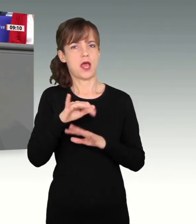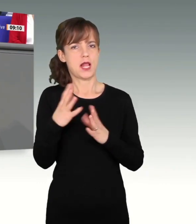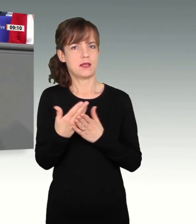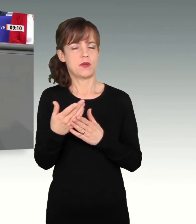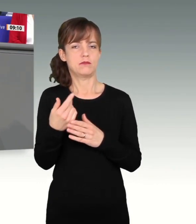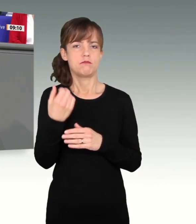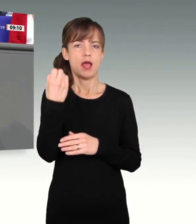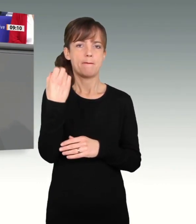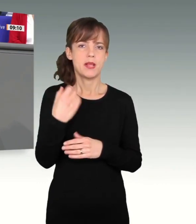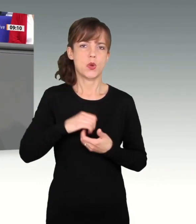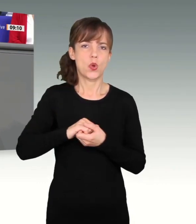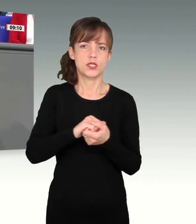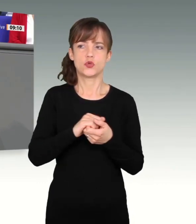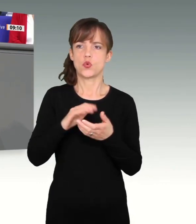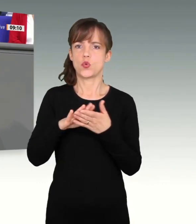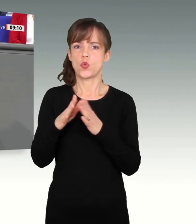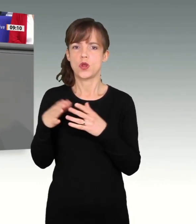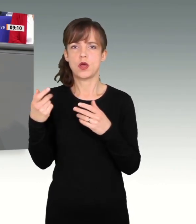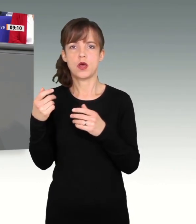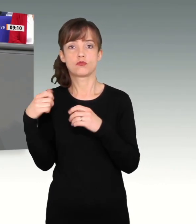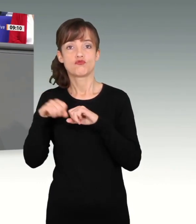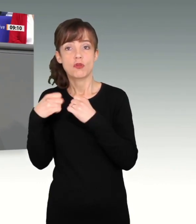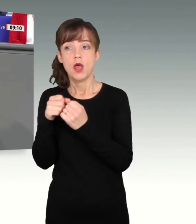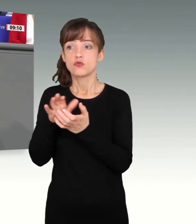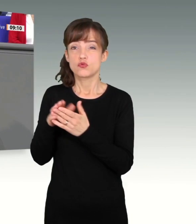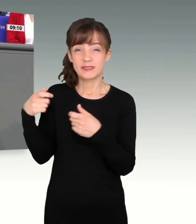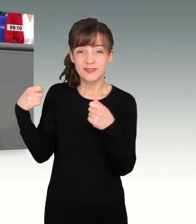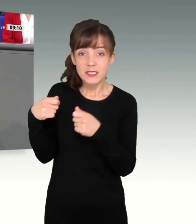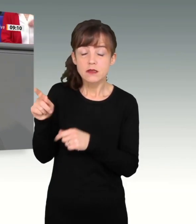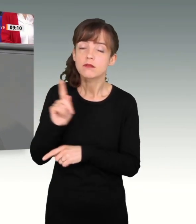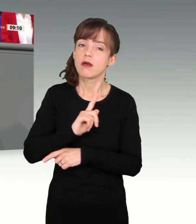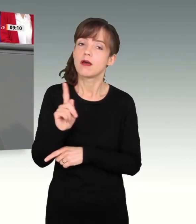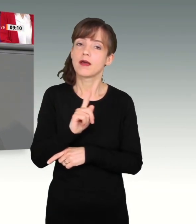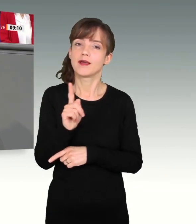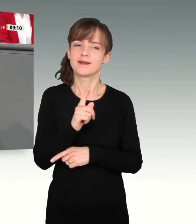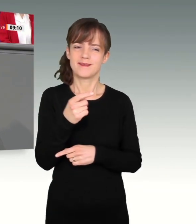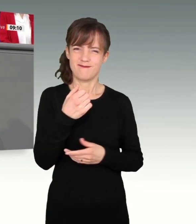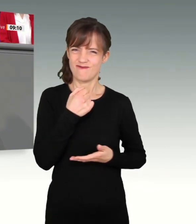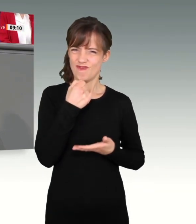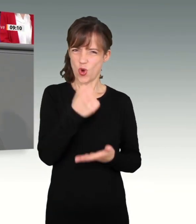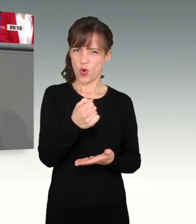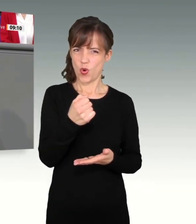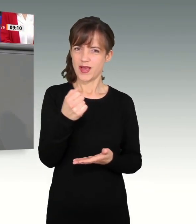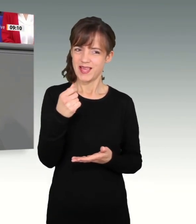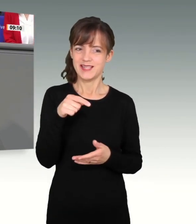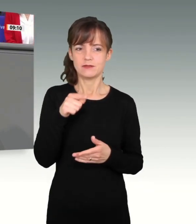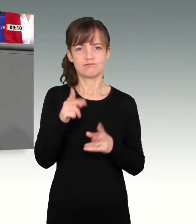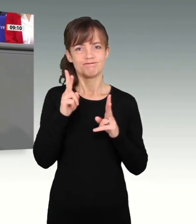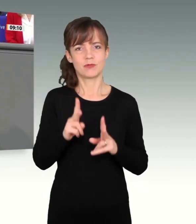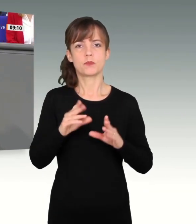Staatskonsum zu finanzieren. Die Mittel des Fonds werden zielgerichtet eingesetzt für transformative